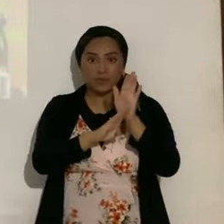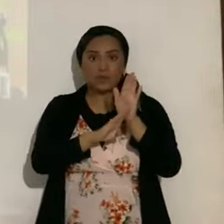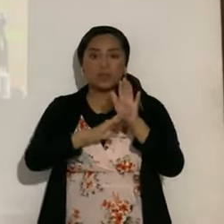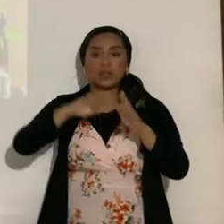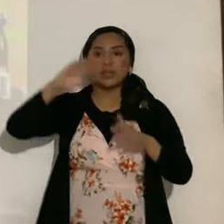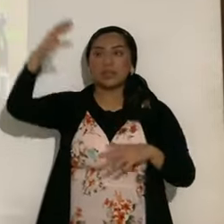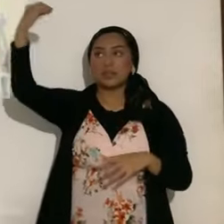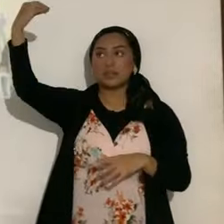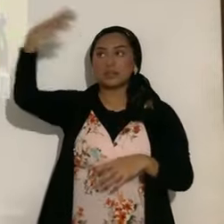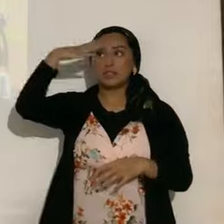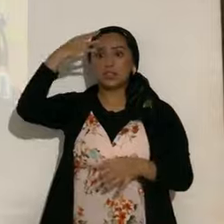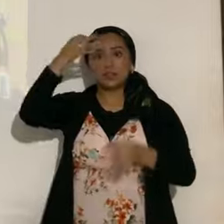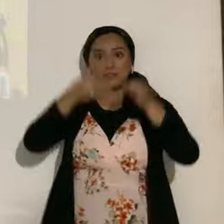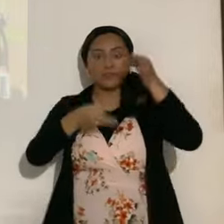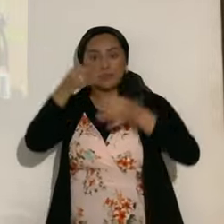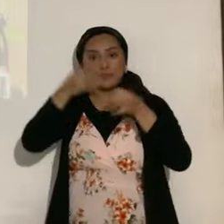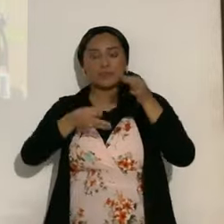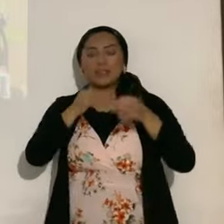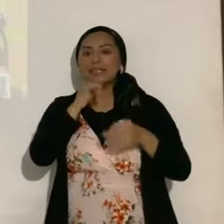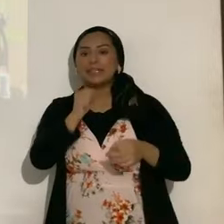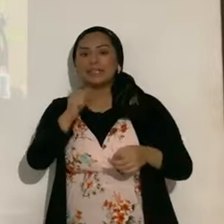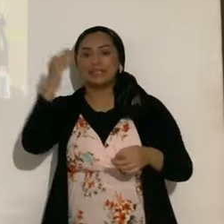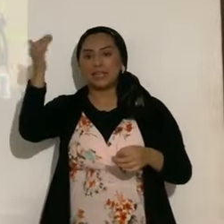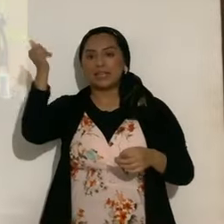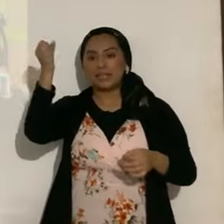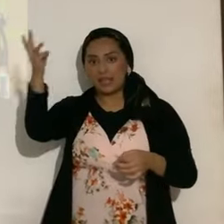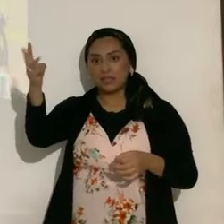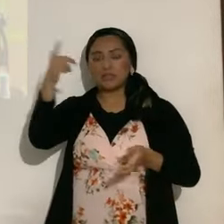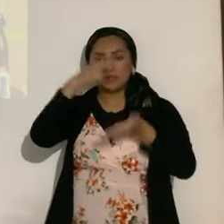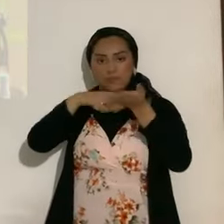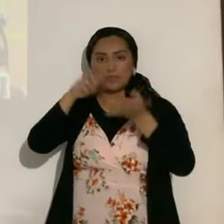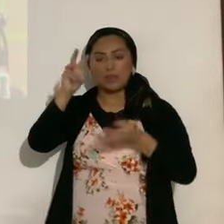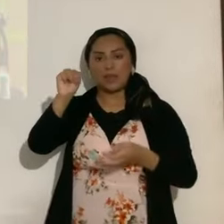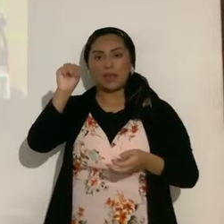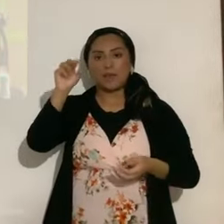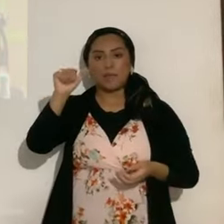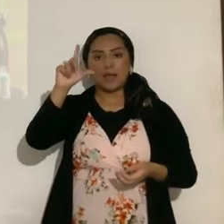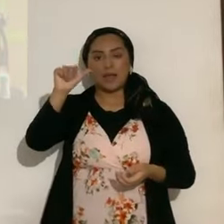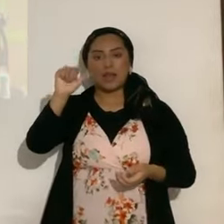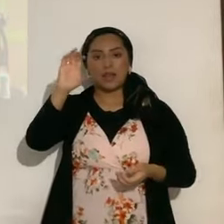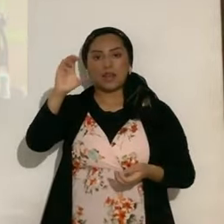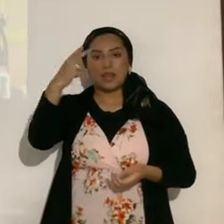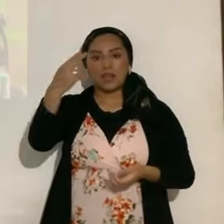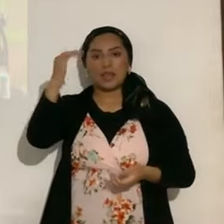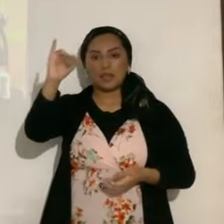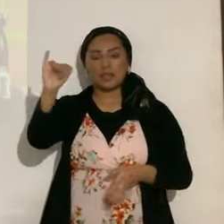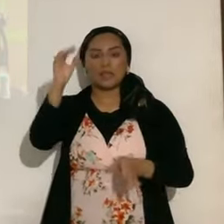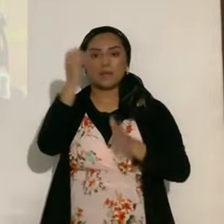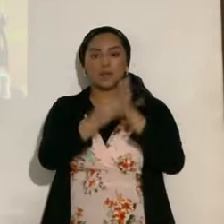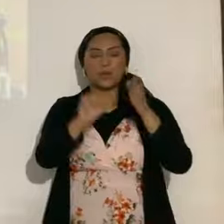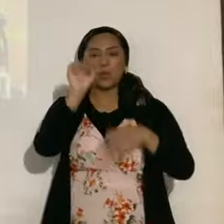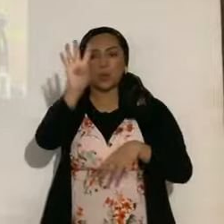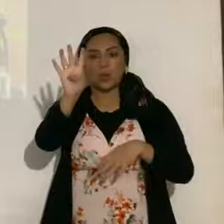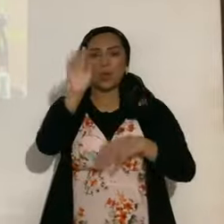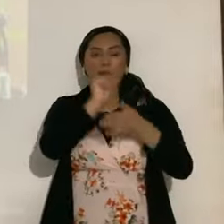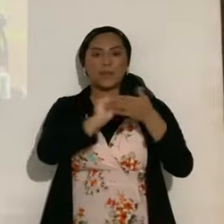es Yahshua HaMashiach. Vean Malaquías capítulo 4, verso 2, les espero unos segundos,